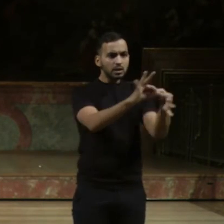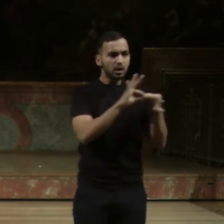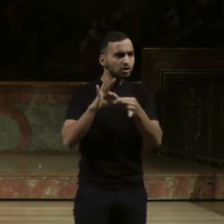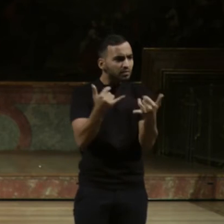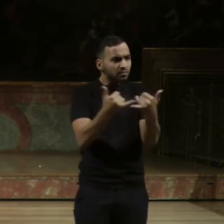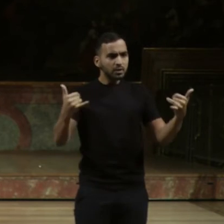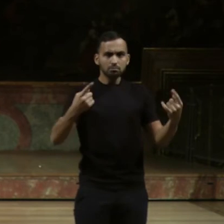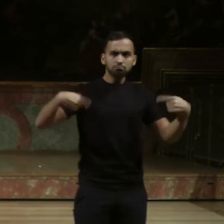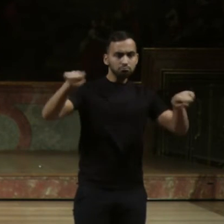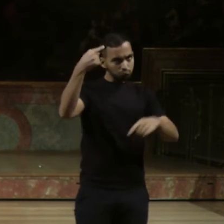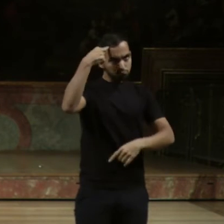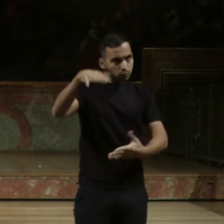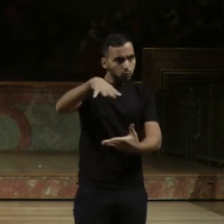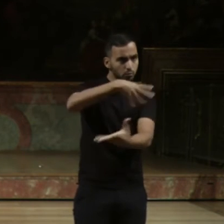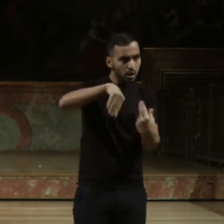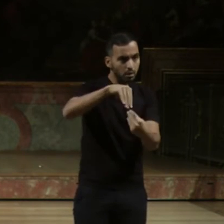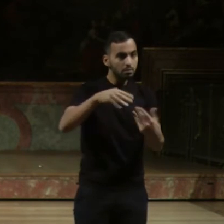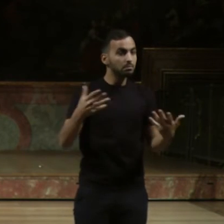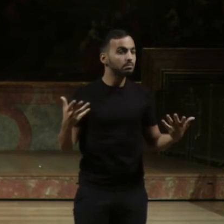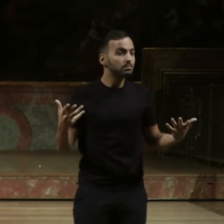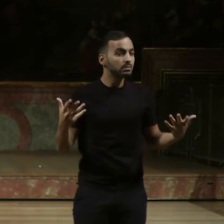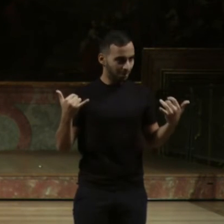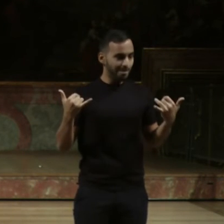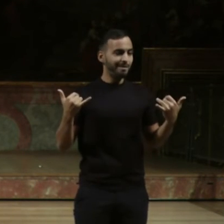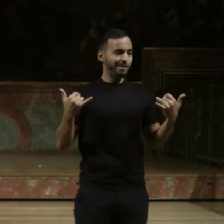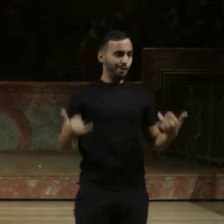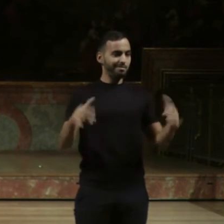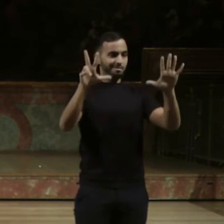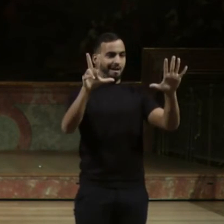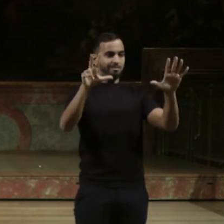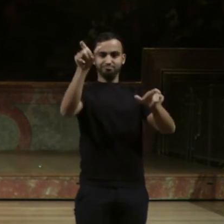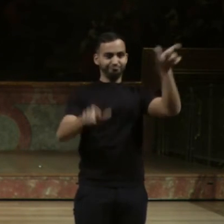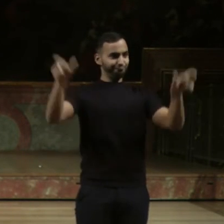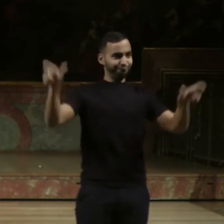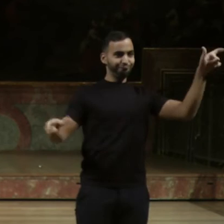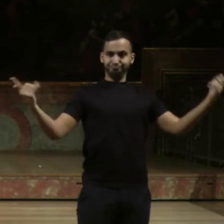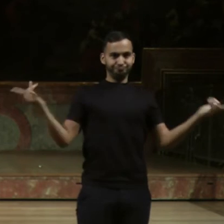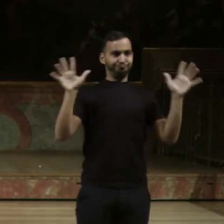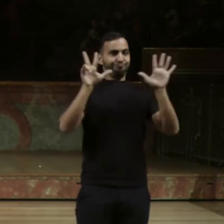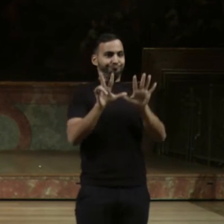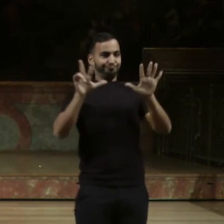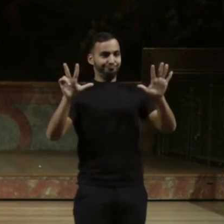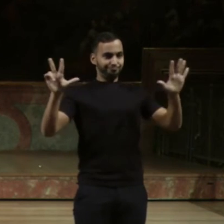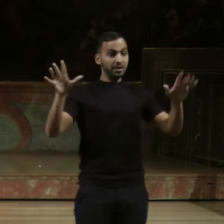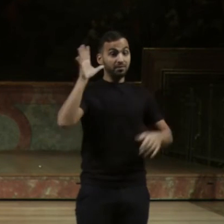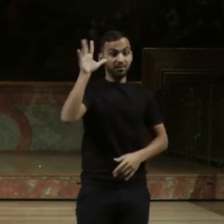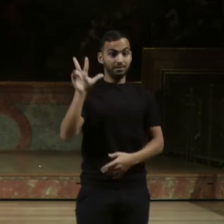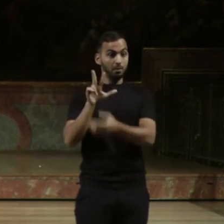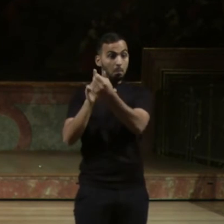Und wir haben heute acht bewundernswerte Menschen hier, die uns ihre Eindrücke dazu geben, ihre Meinung dazu,